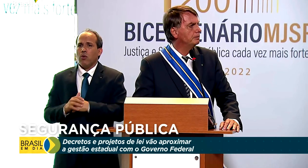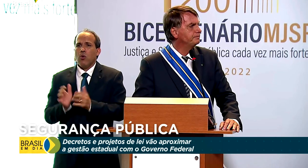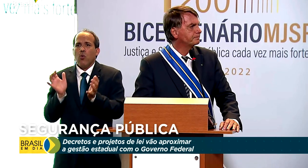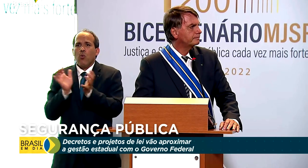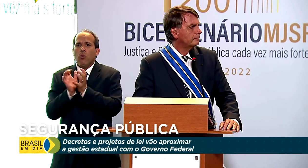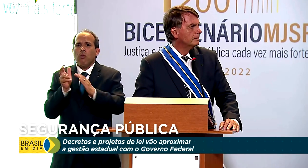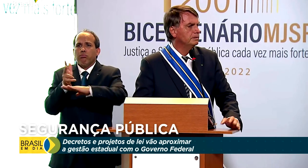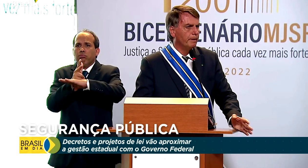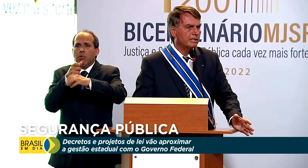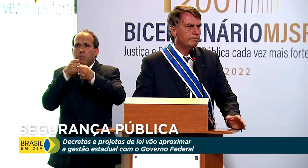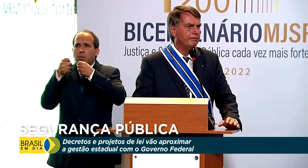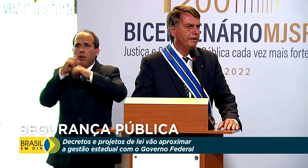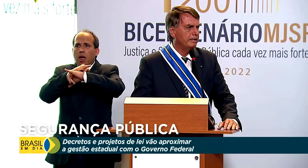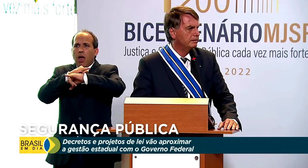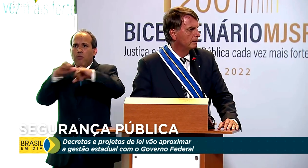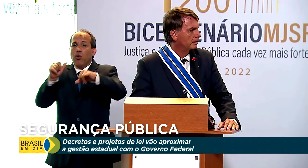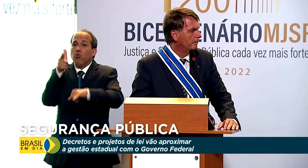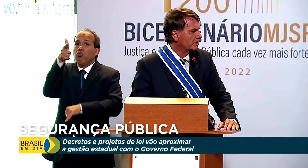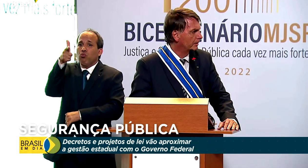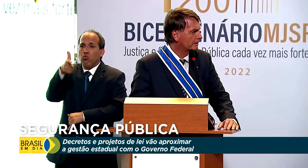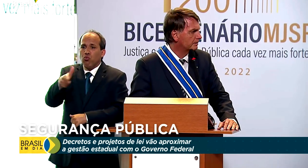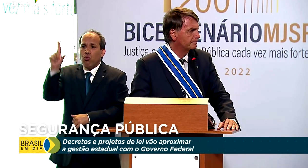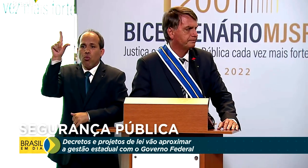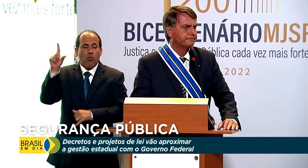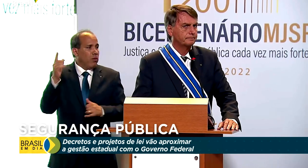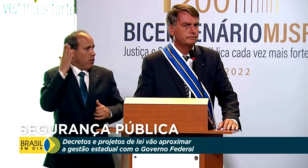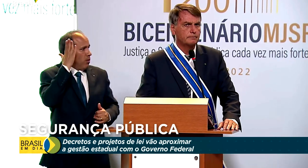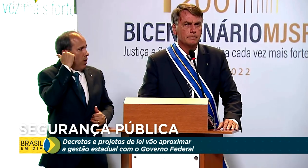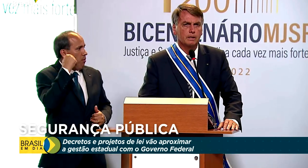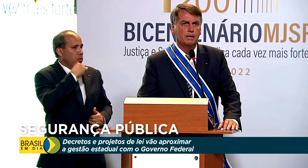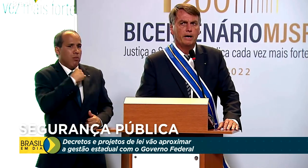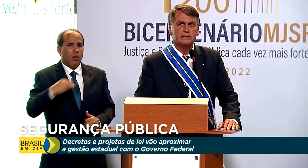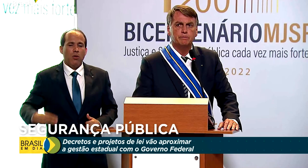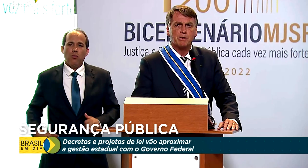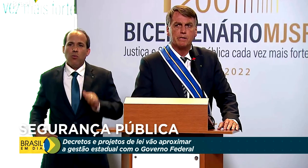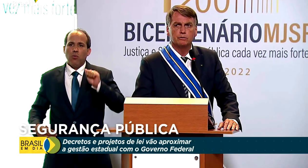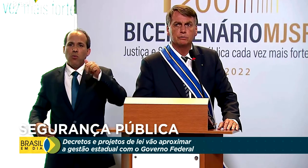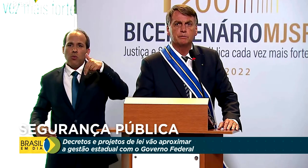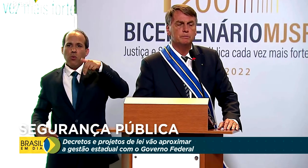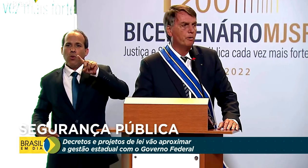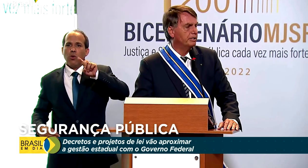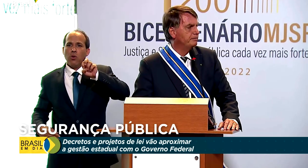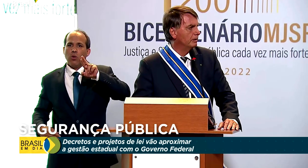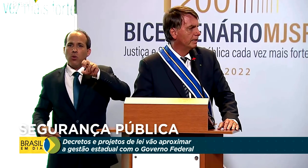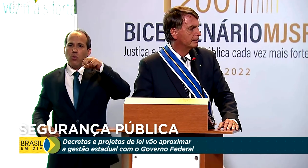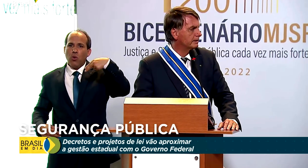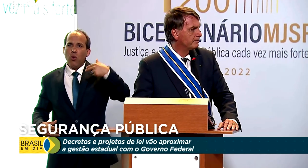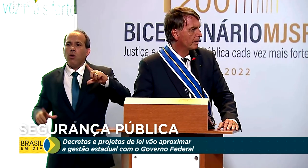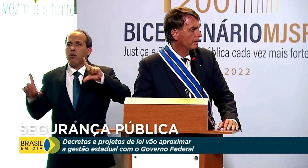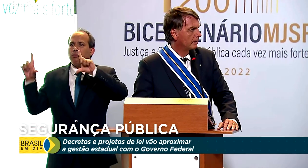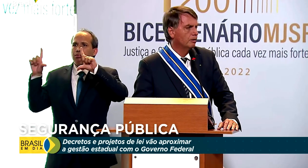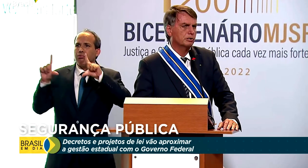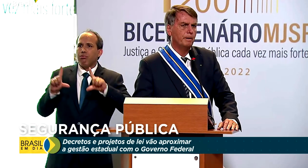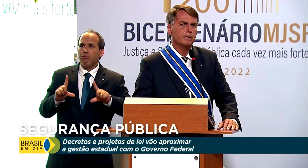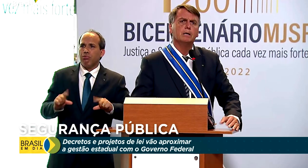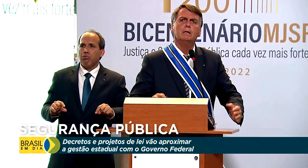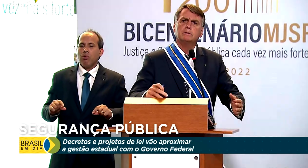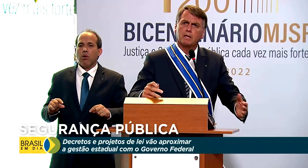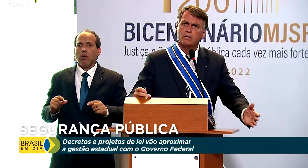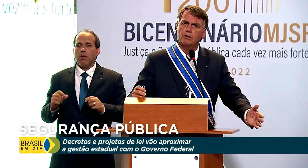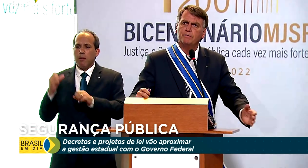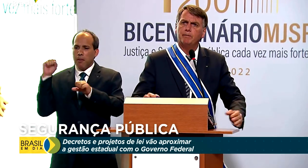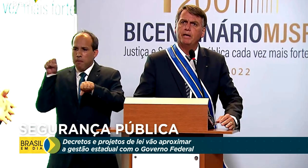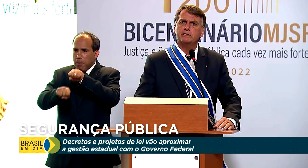anunciou, mais uma vez, o ministro Anderson, a admiração do número de mortes violentas em nosso país.